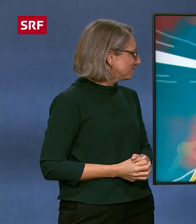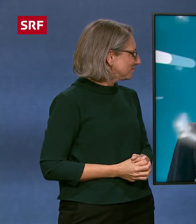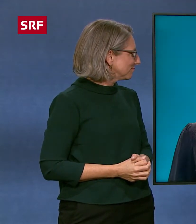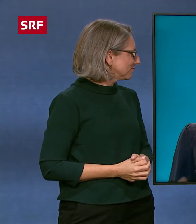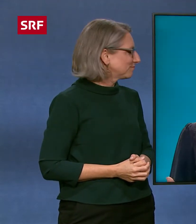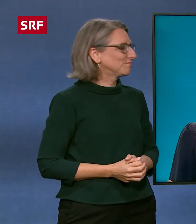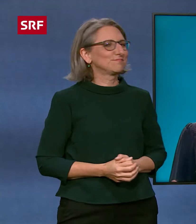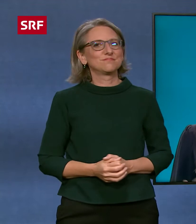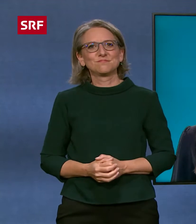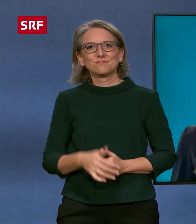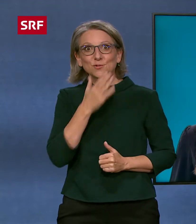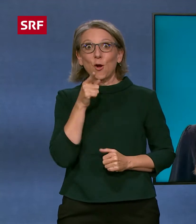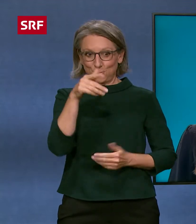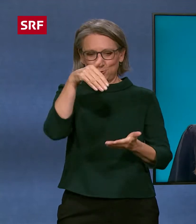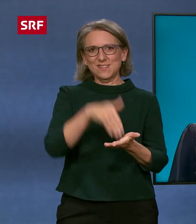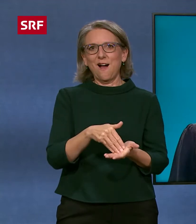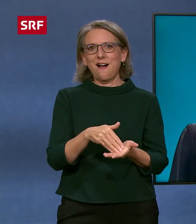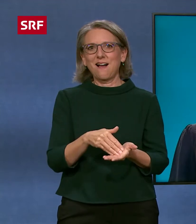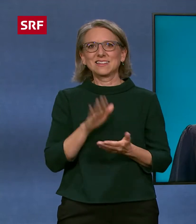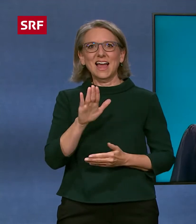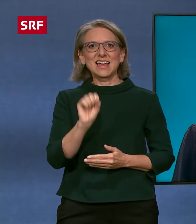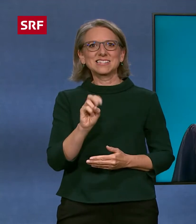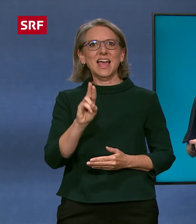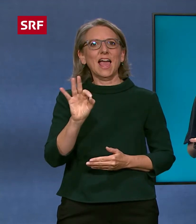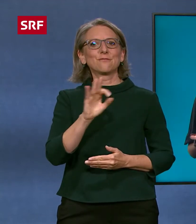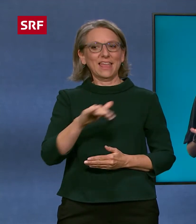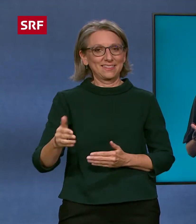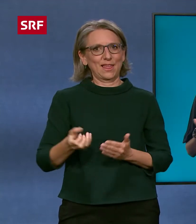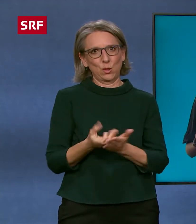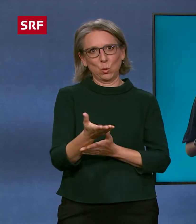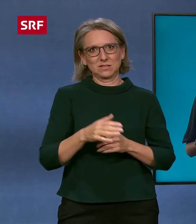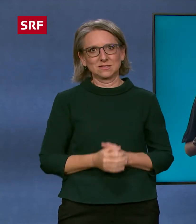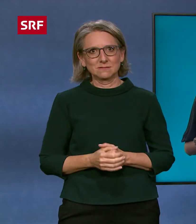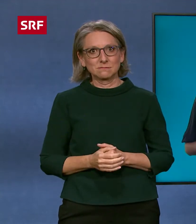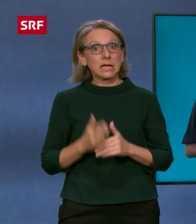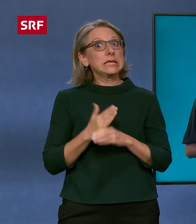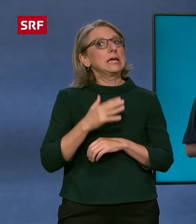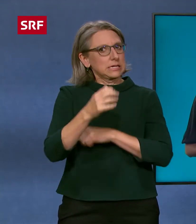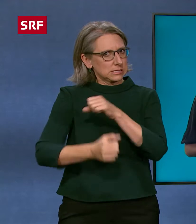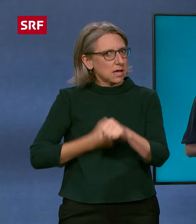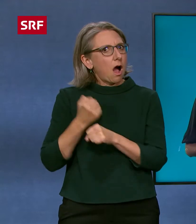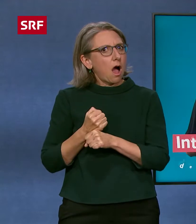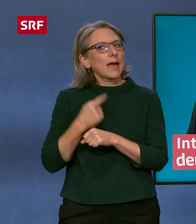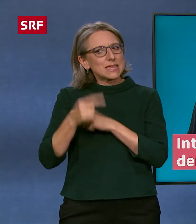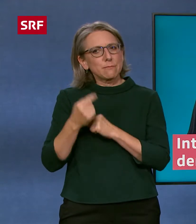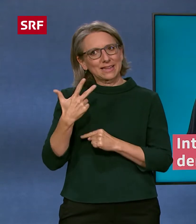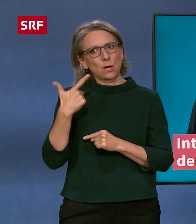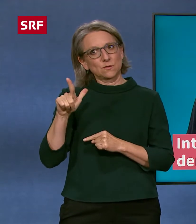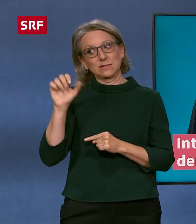Hey und Job ist mit dabei bei deinen SRF Kinder-News. Jedes Jahr am 23. September ist der internationale Tag der